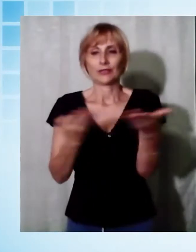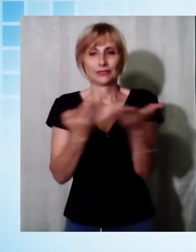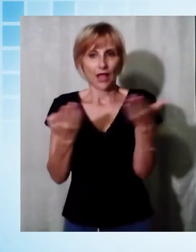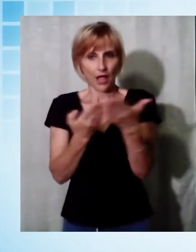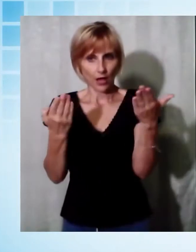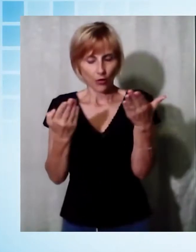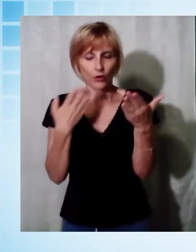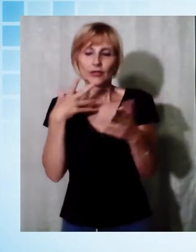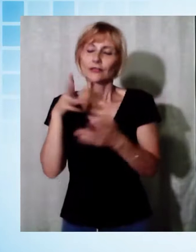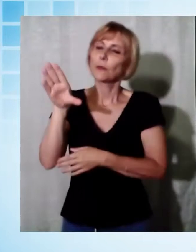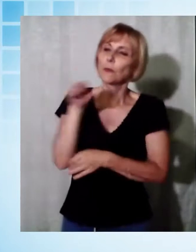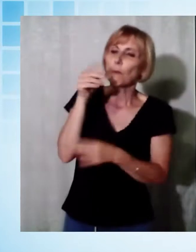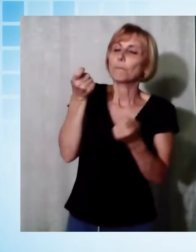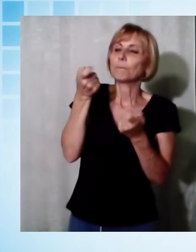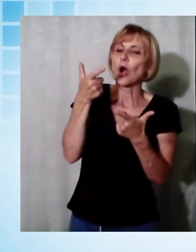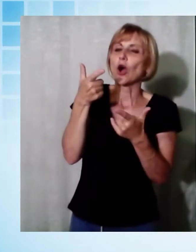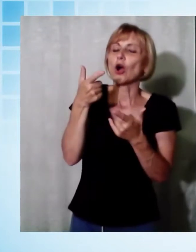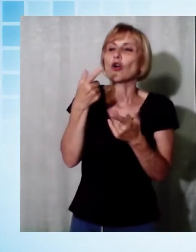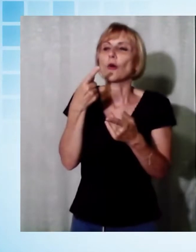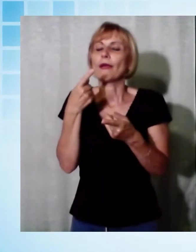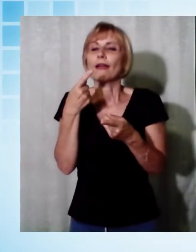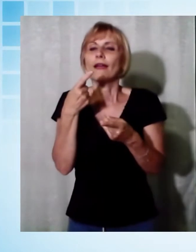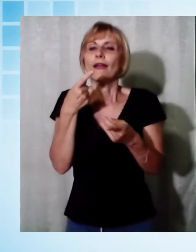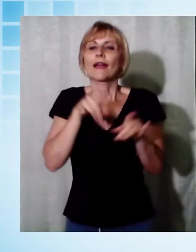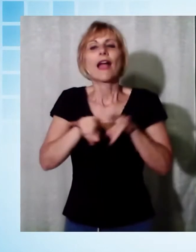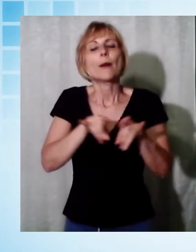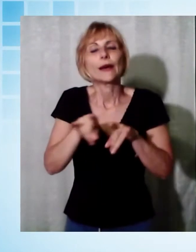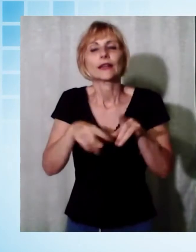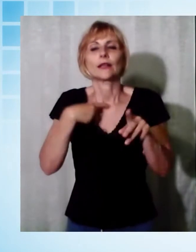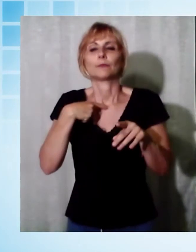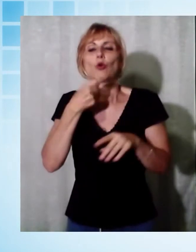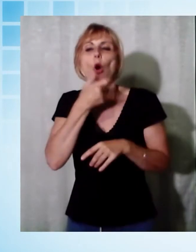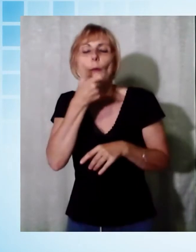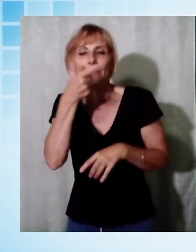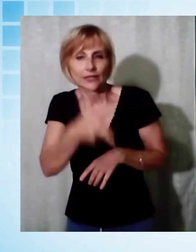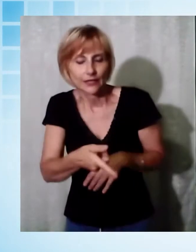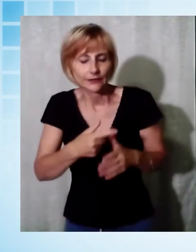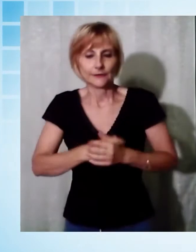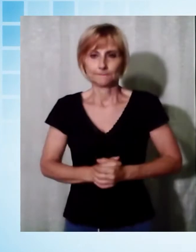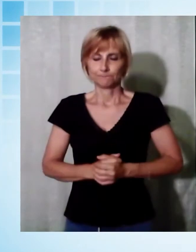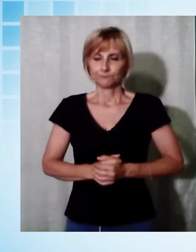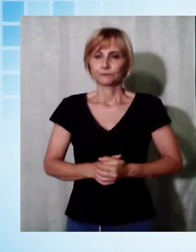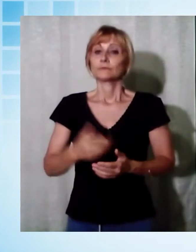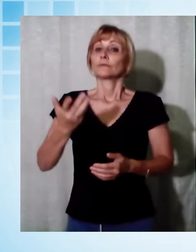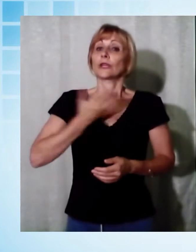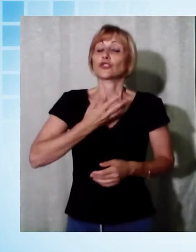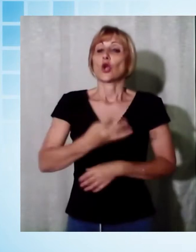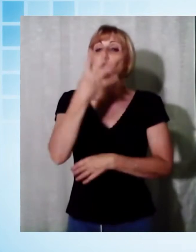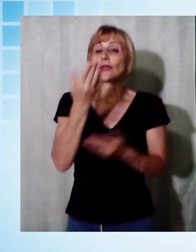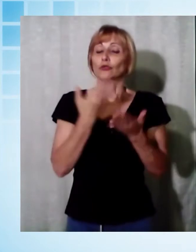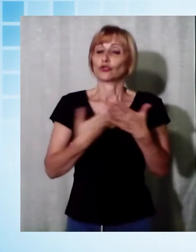cabaret e all'operetta. Sono quattro produzioni diverse, quattro spettacoli di mezz'ora circa di durata in cui si alternano